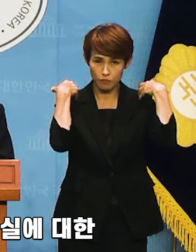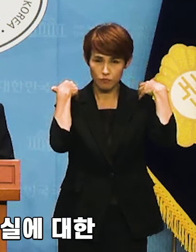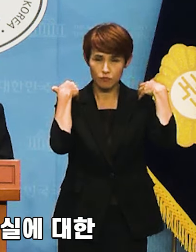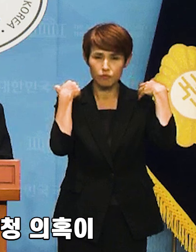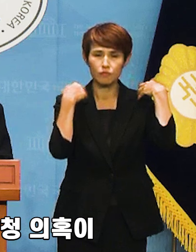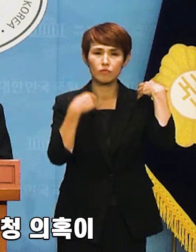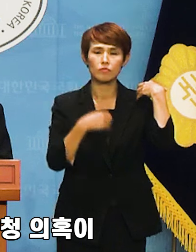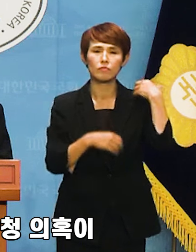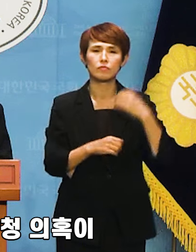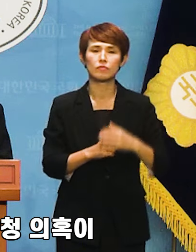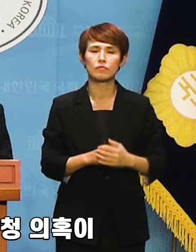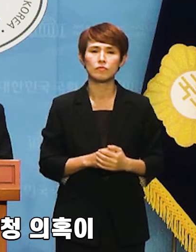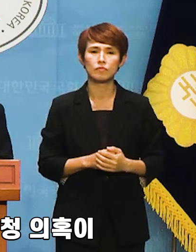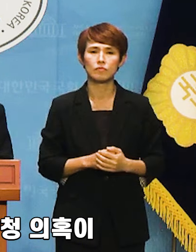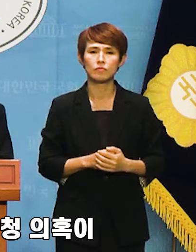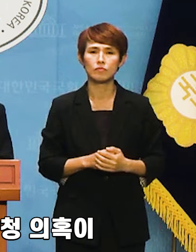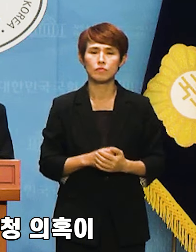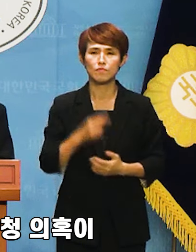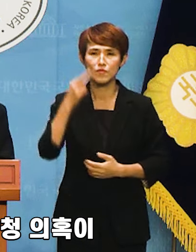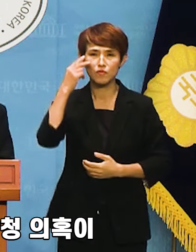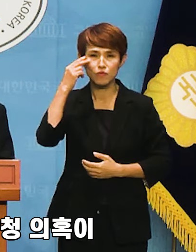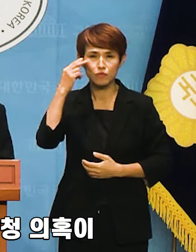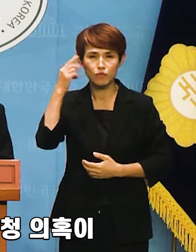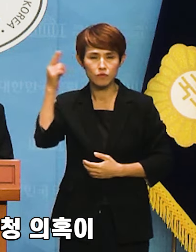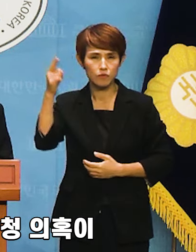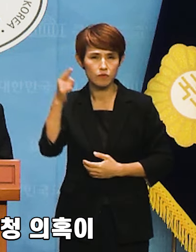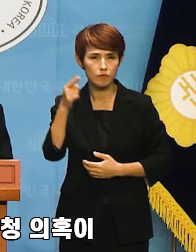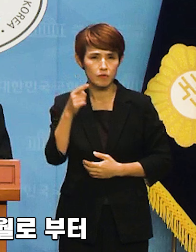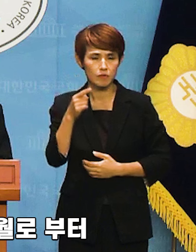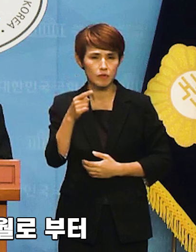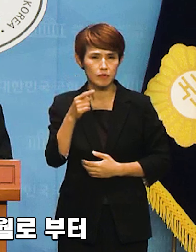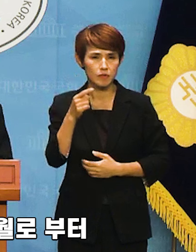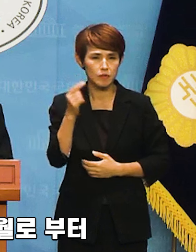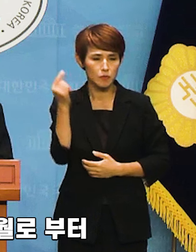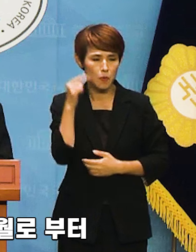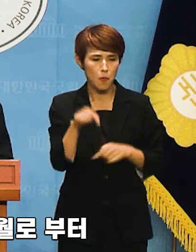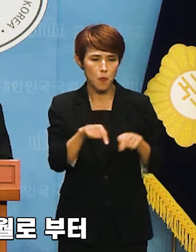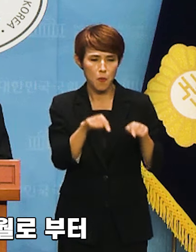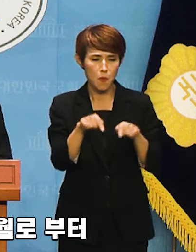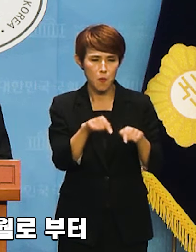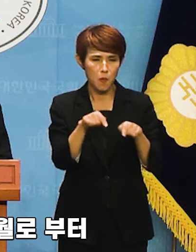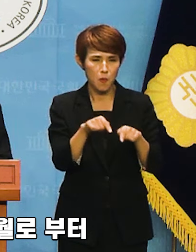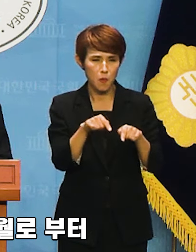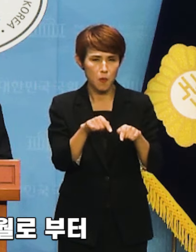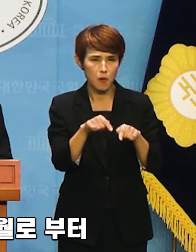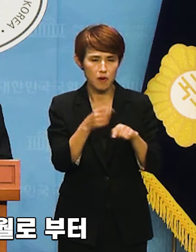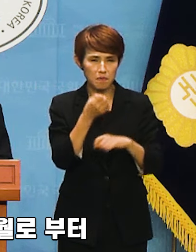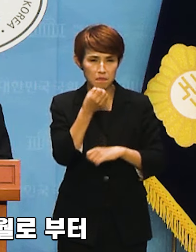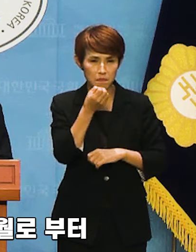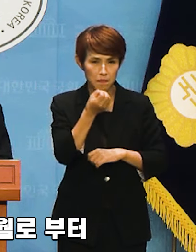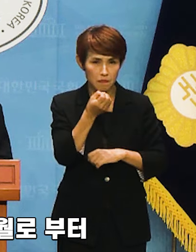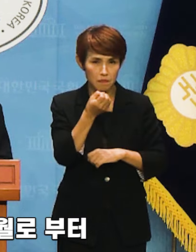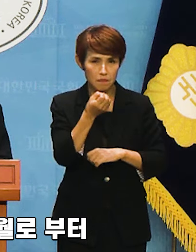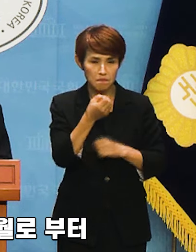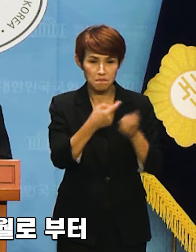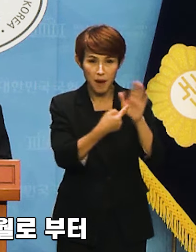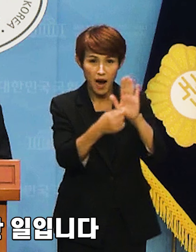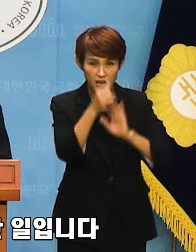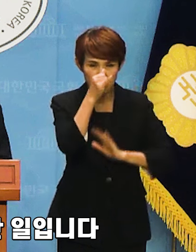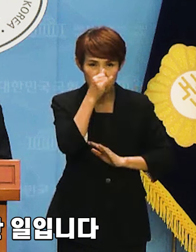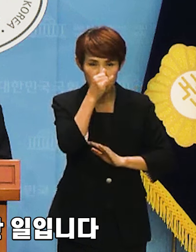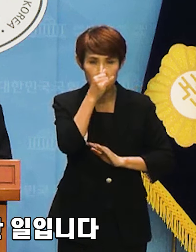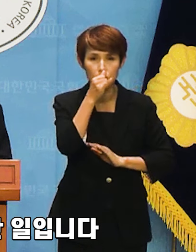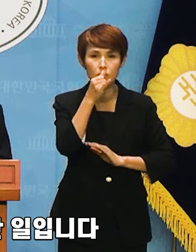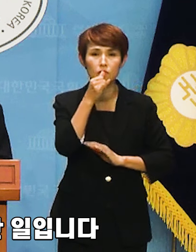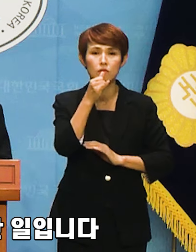대한 미국 정부의 도청 감청 의혹이 폭로된 2023년 4월로부터